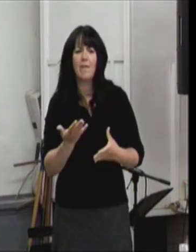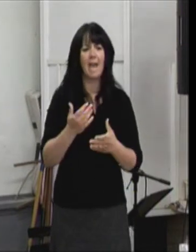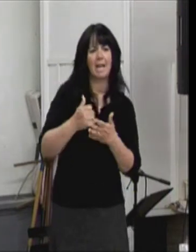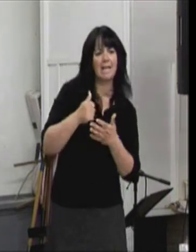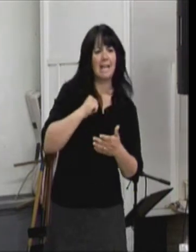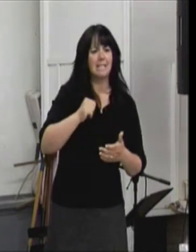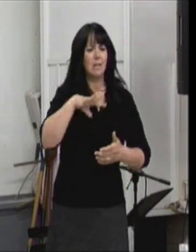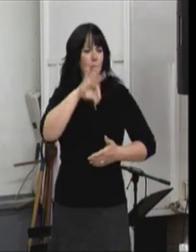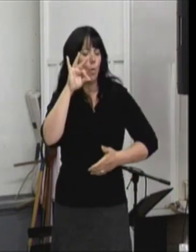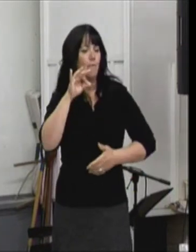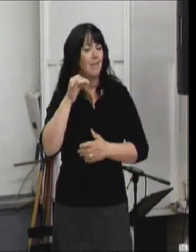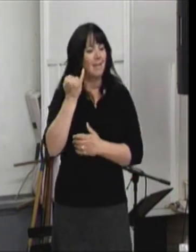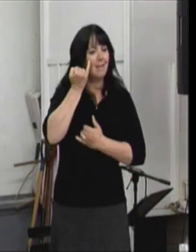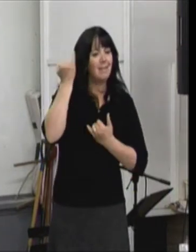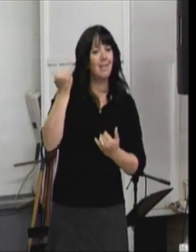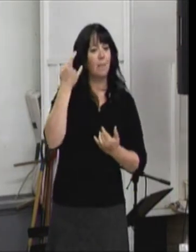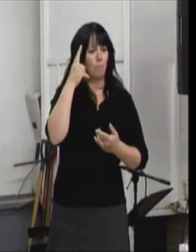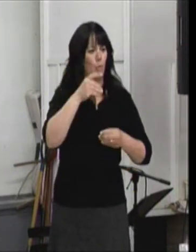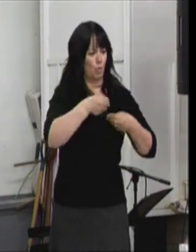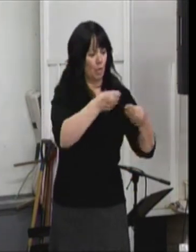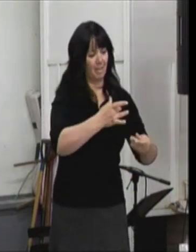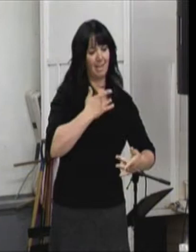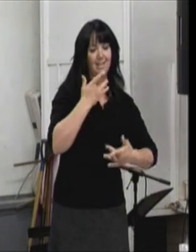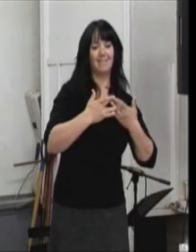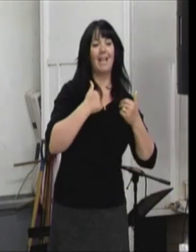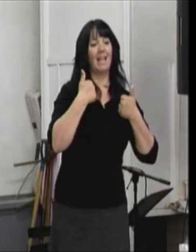que ces personnes-là soient valorisées.